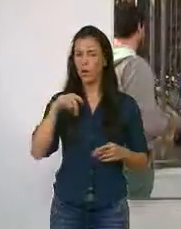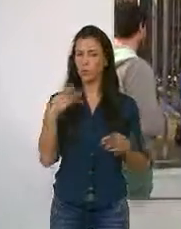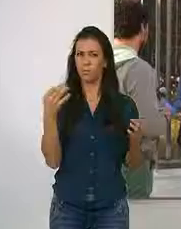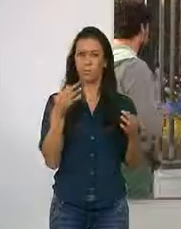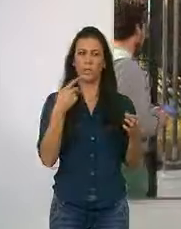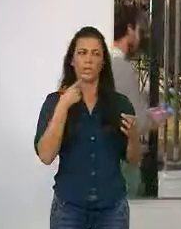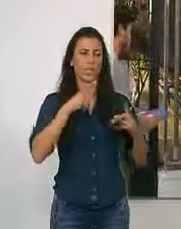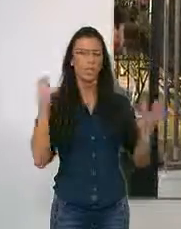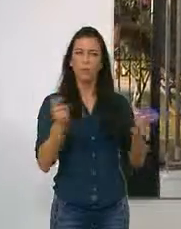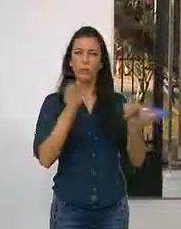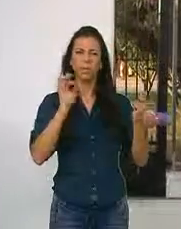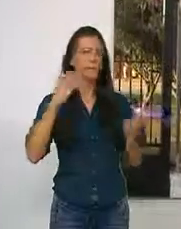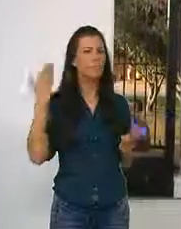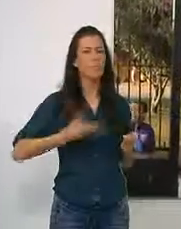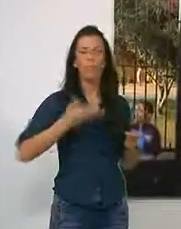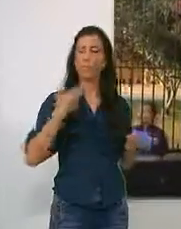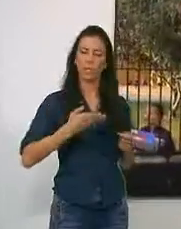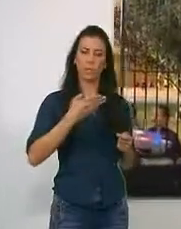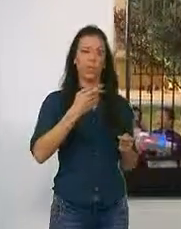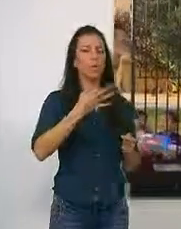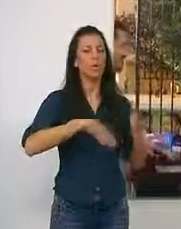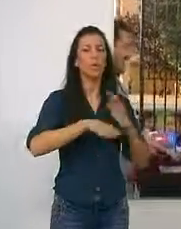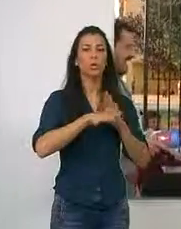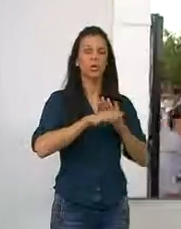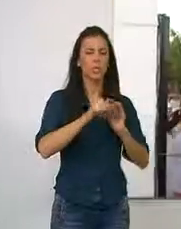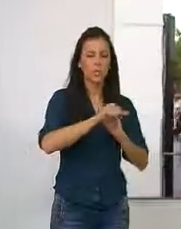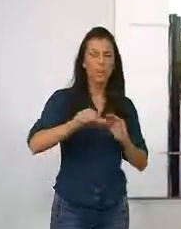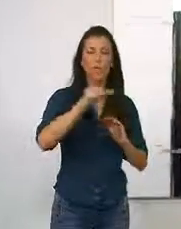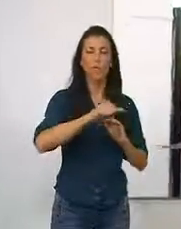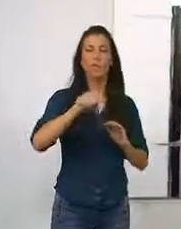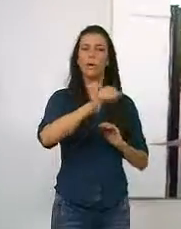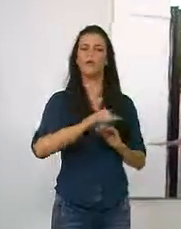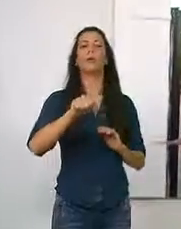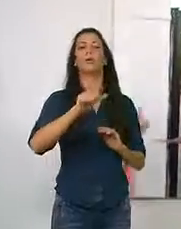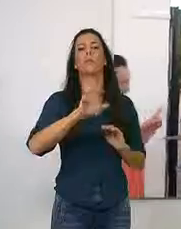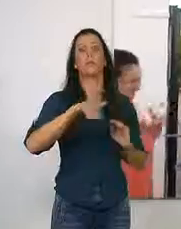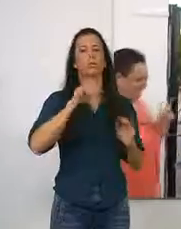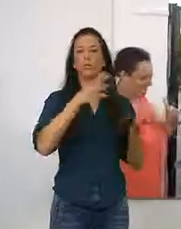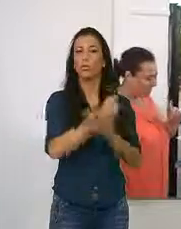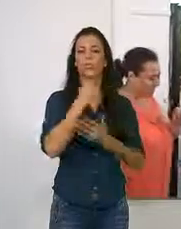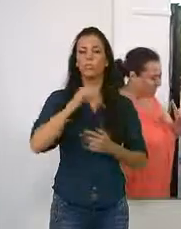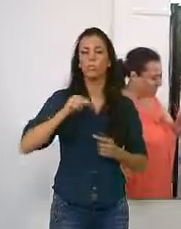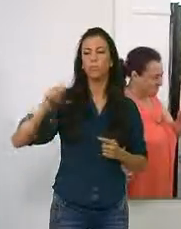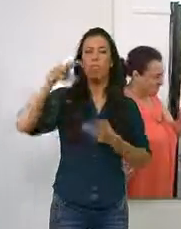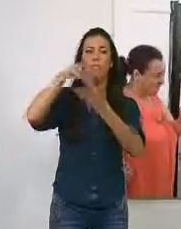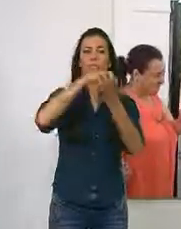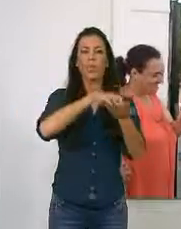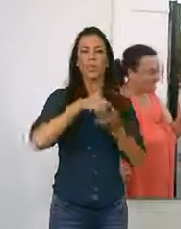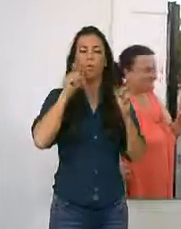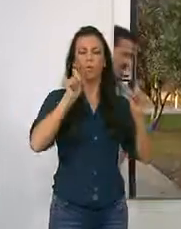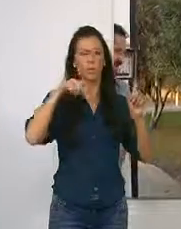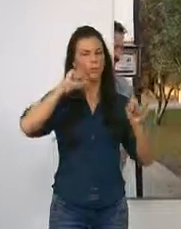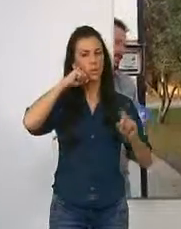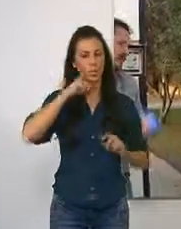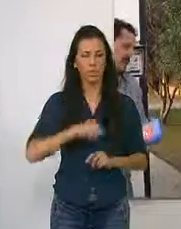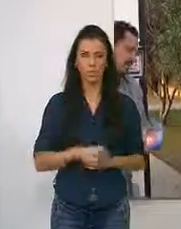incidió en la importancia de este tipo de campañas que va a continuar en las próximas semanas por el resto de los centros educativos del municipio